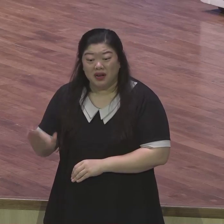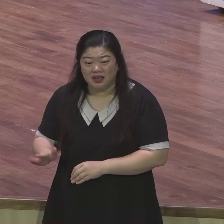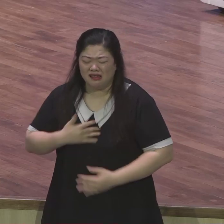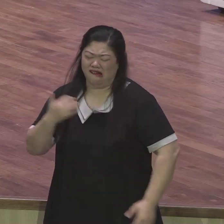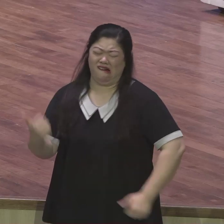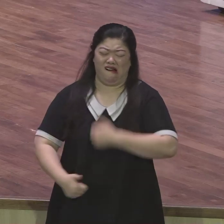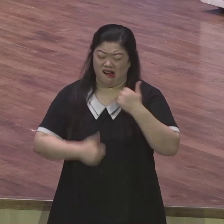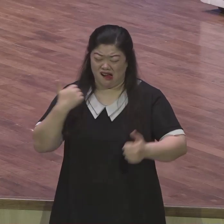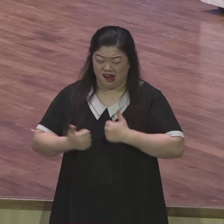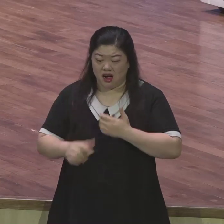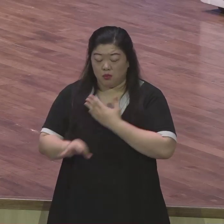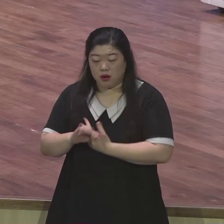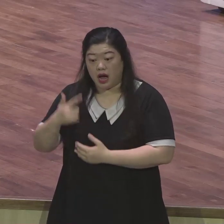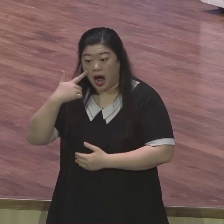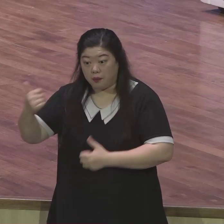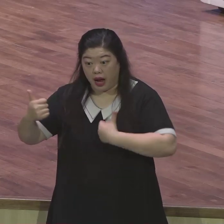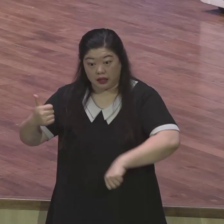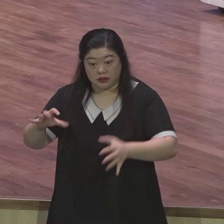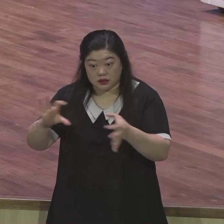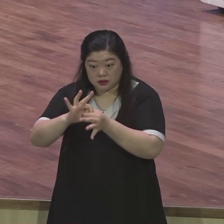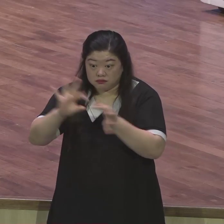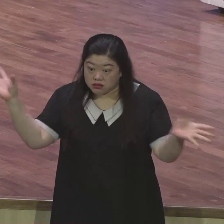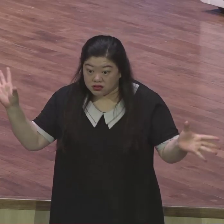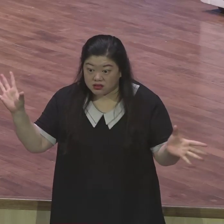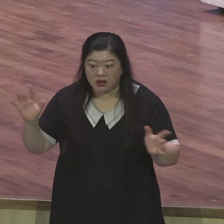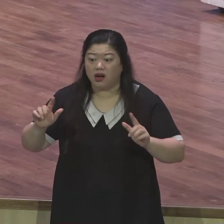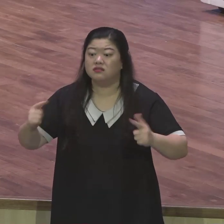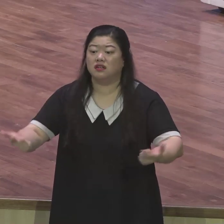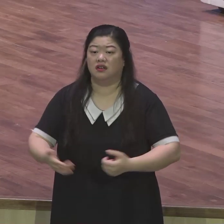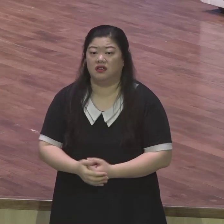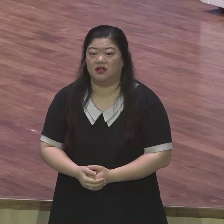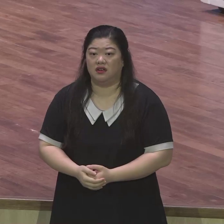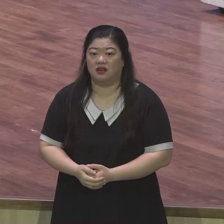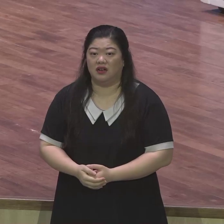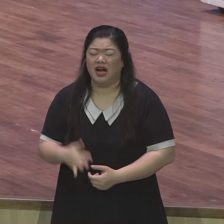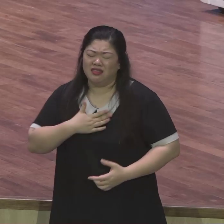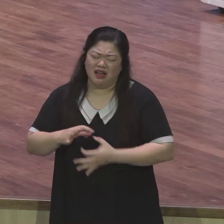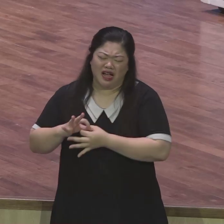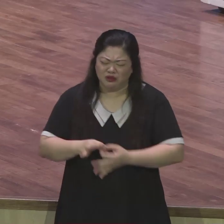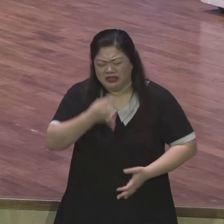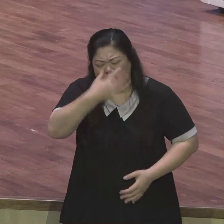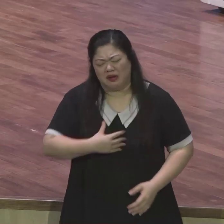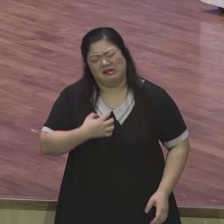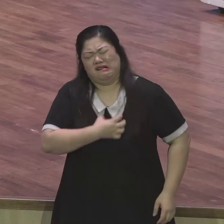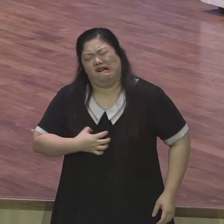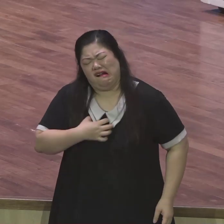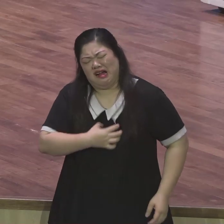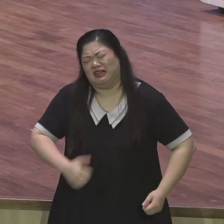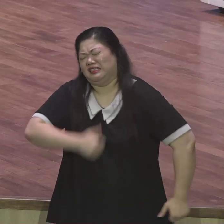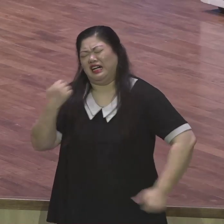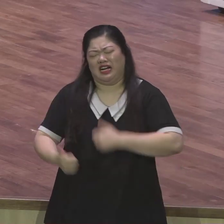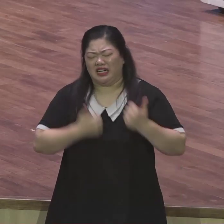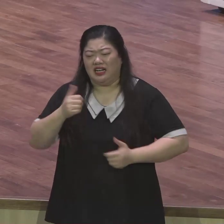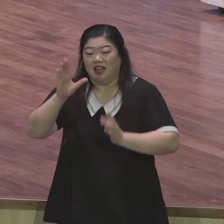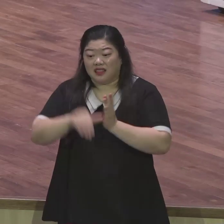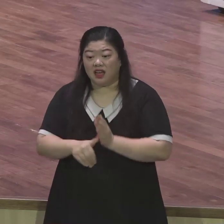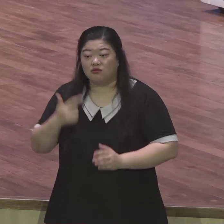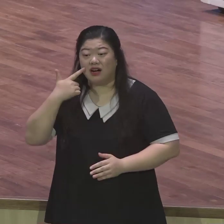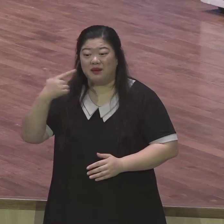아닙니다 오히려 그 불같은 성격의 아버지가 제가 그렇게 괴로워하니까 너그럽게 굉장히 너그러운 미소 처음 보는 미소를